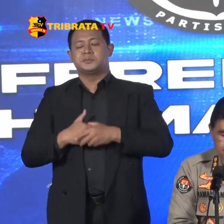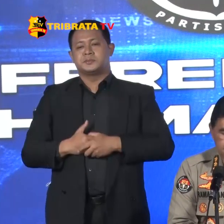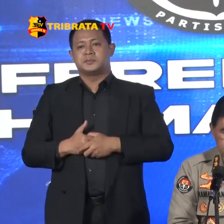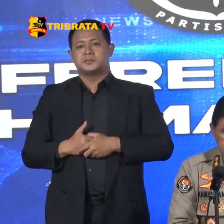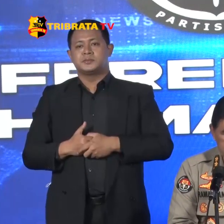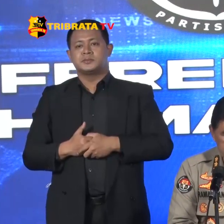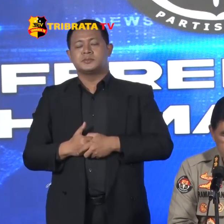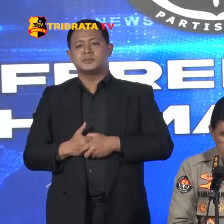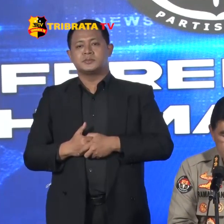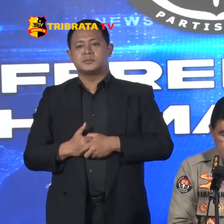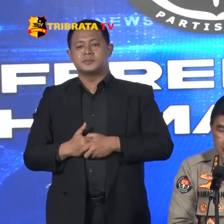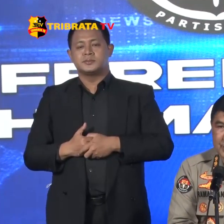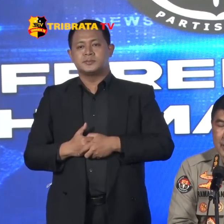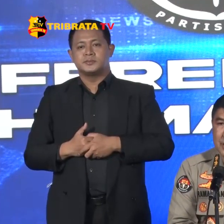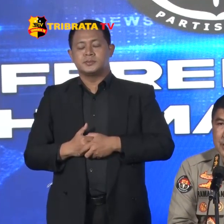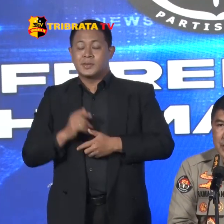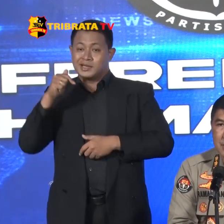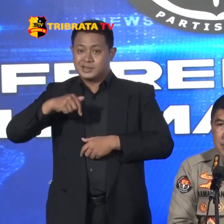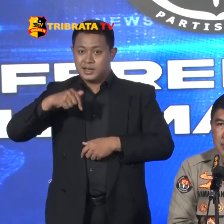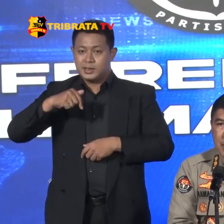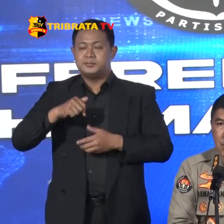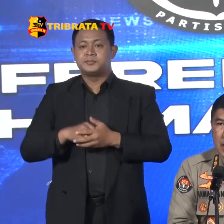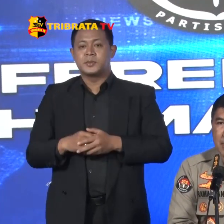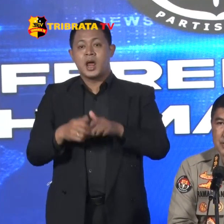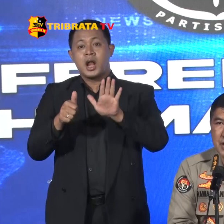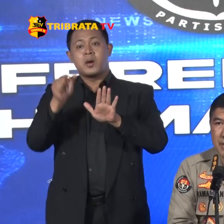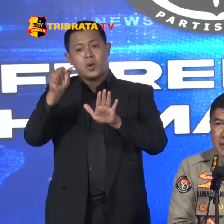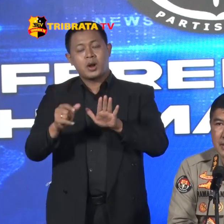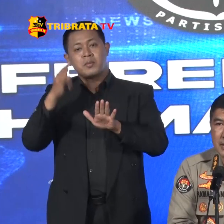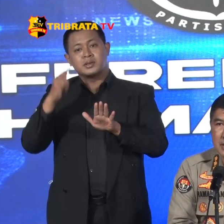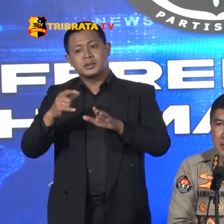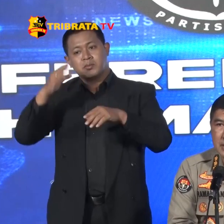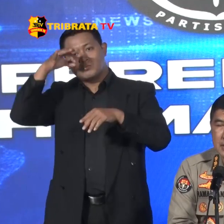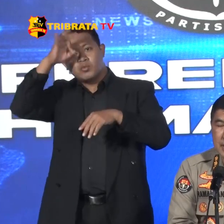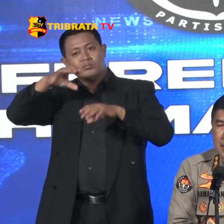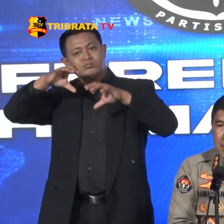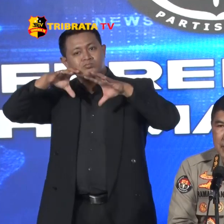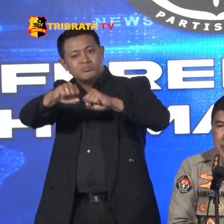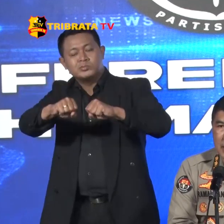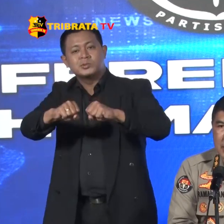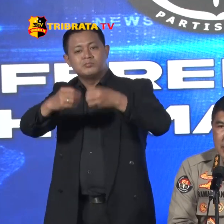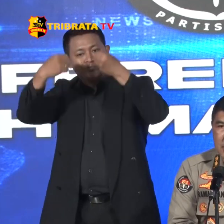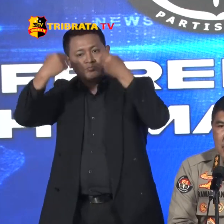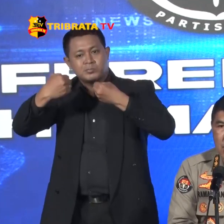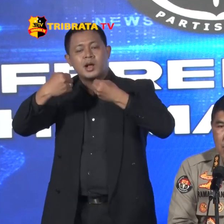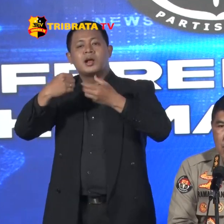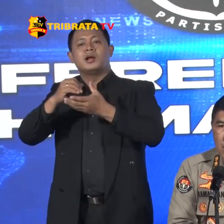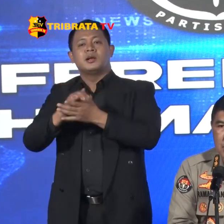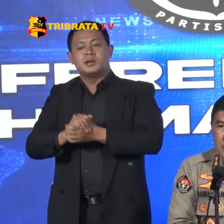tersebut Jadi saat ini 6 orang masih diamankan Dan diamankan